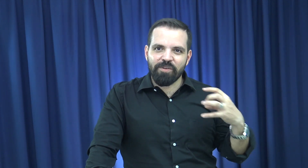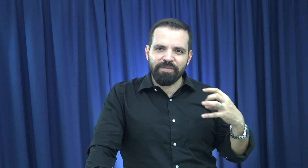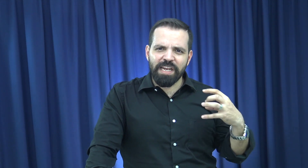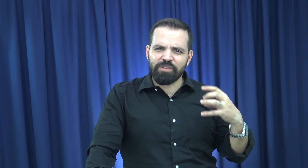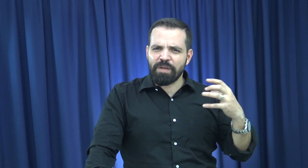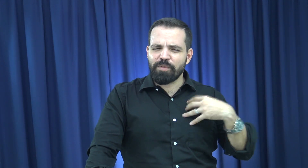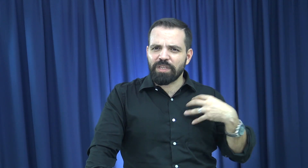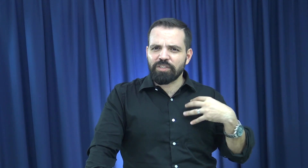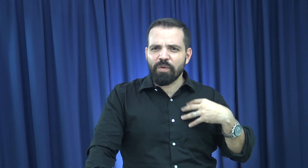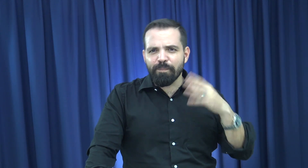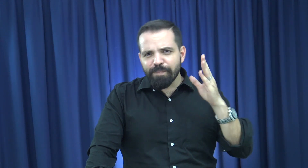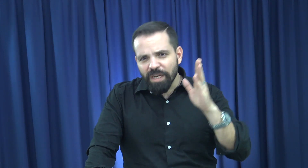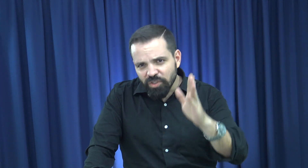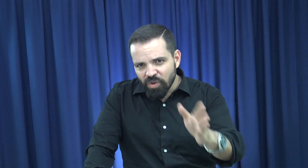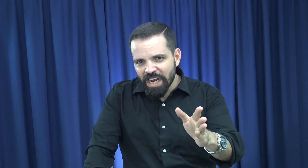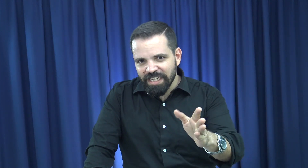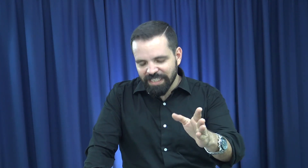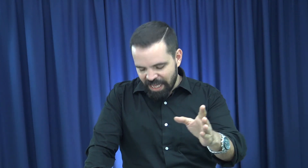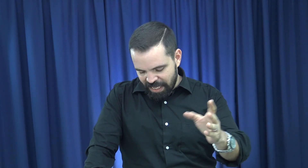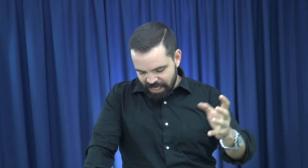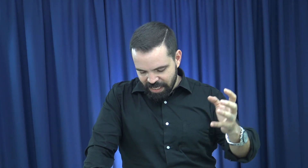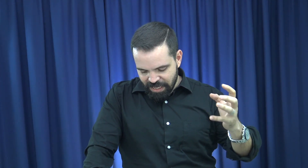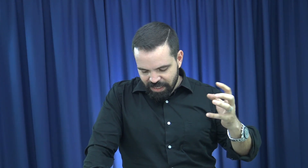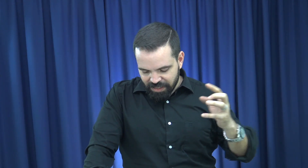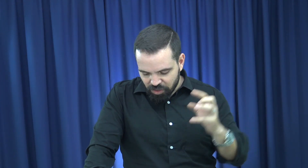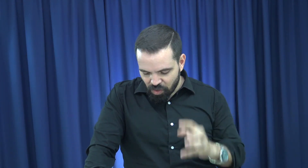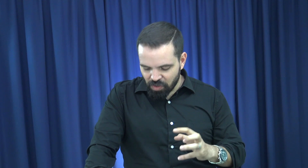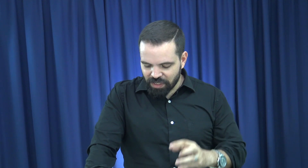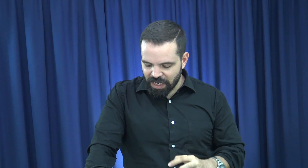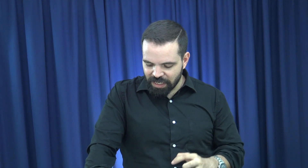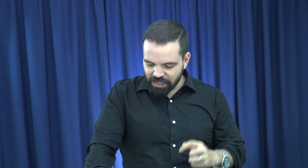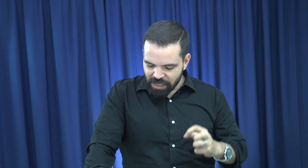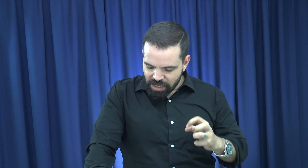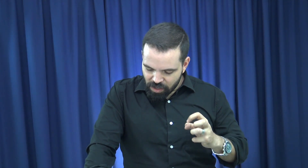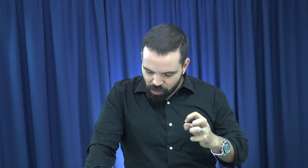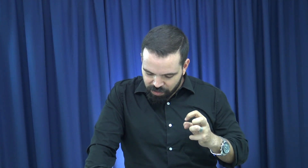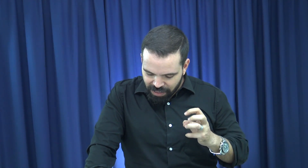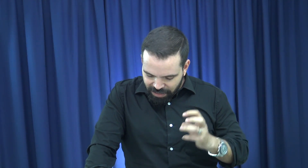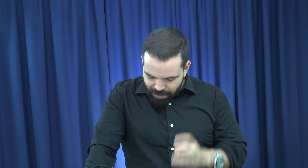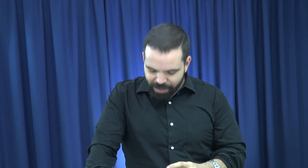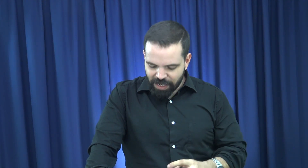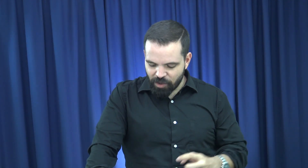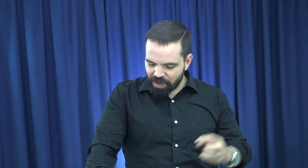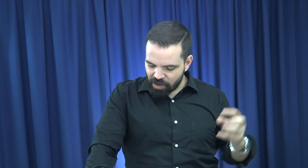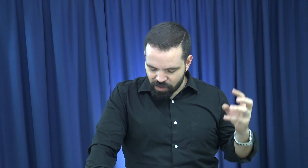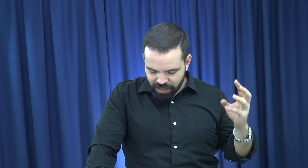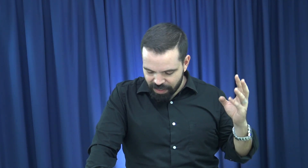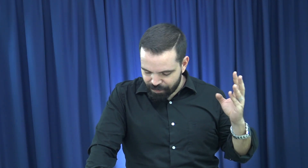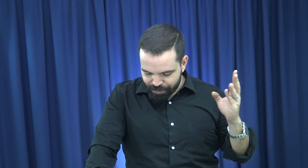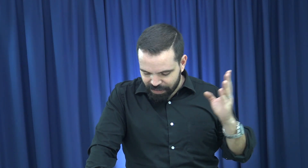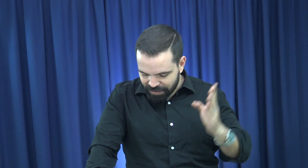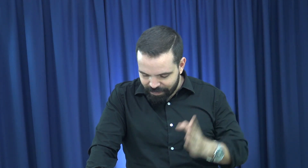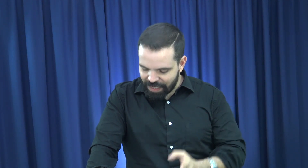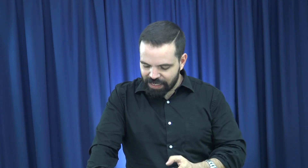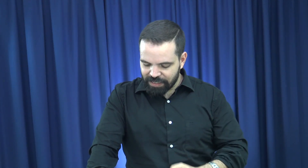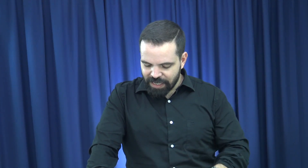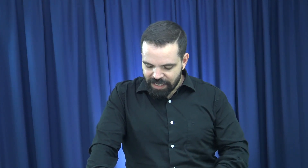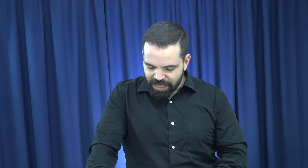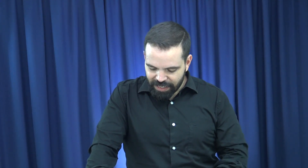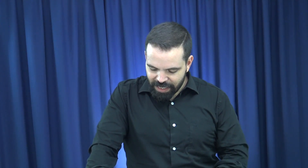confiaré. Es una protección personalizada que solo tienen los que temen a Jehová, los que perseveran en